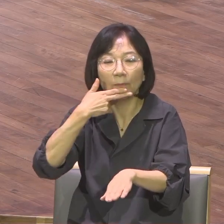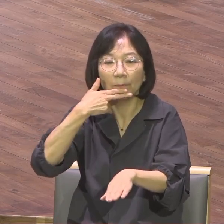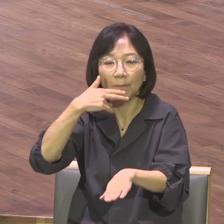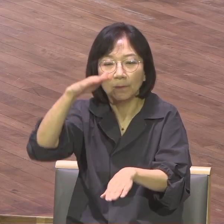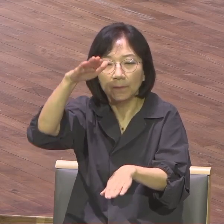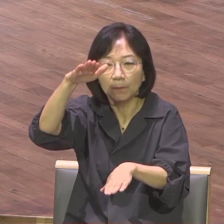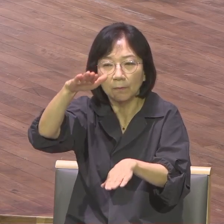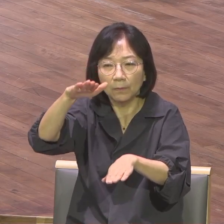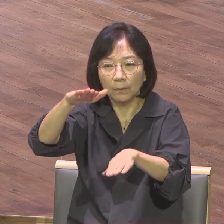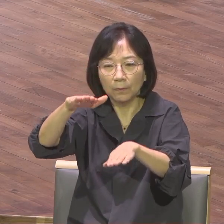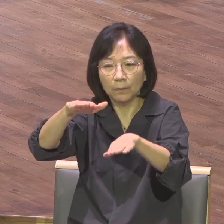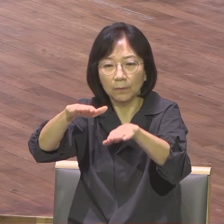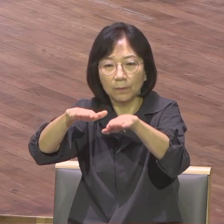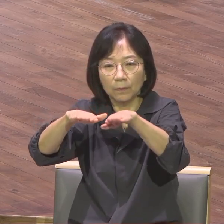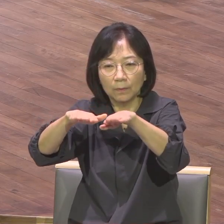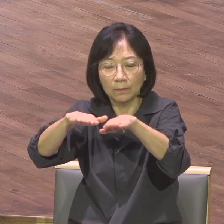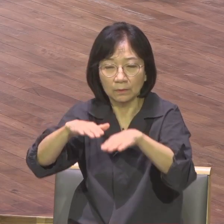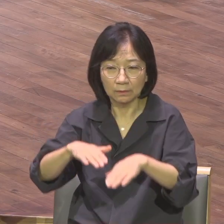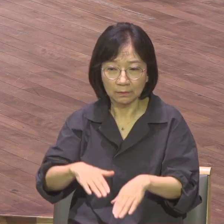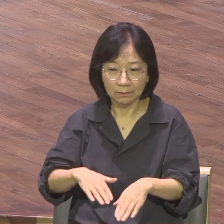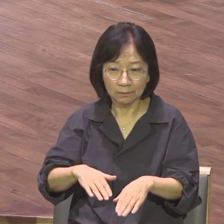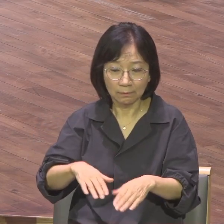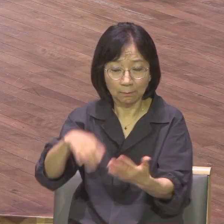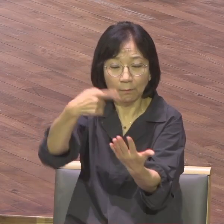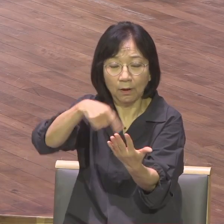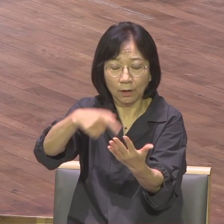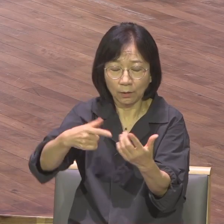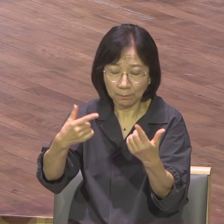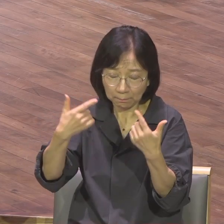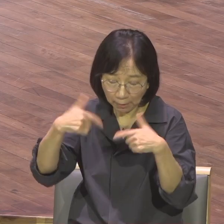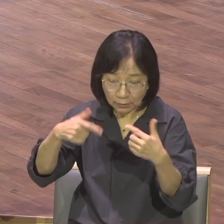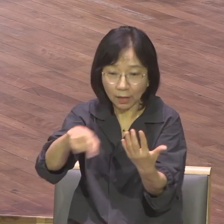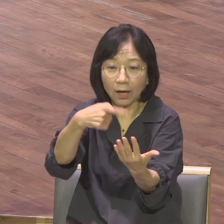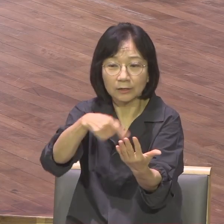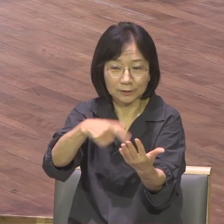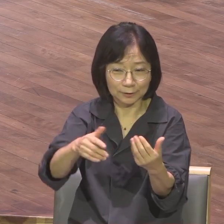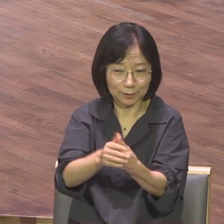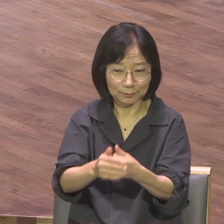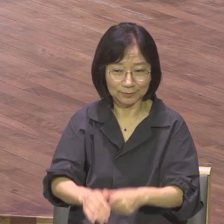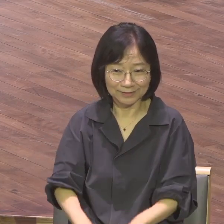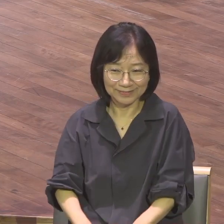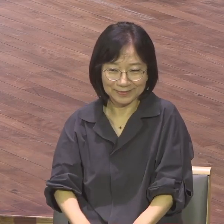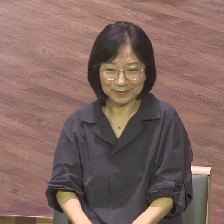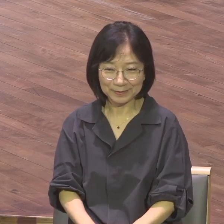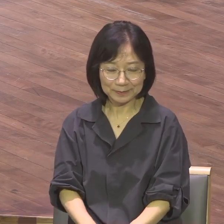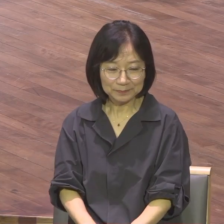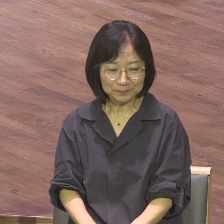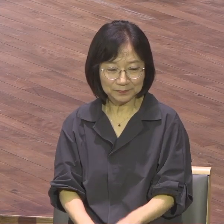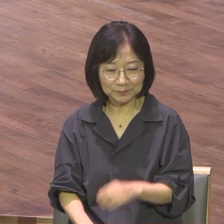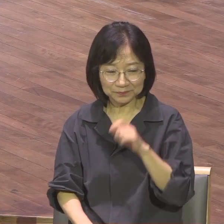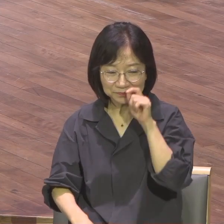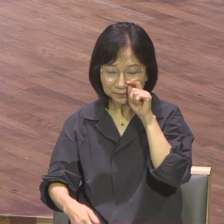제가 오늘날 버스 타고 갔는데요 제 앞에 초등학생 두 명이 앉았어 저희 큰애도 초 6이고 둘째가 초